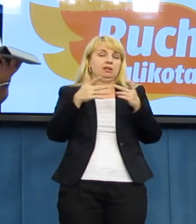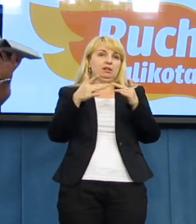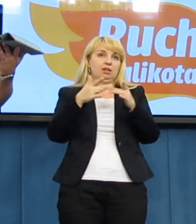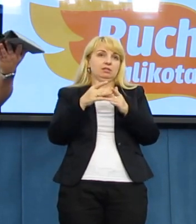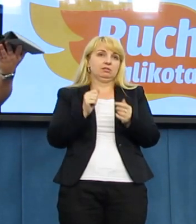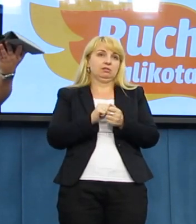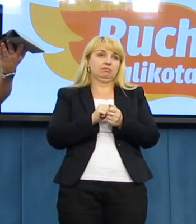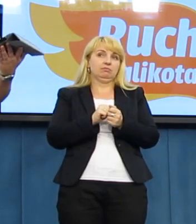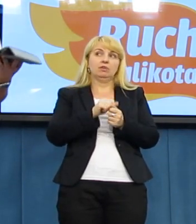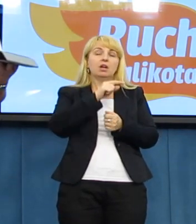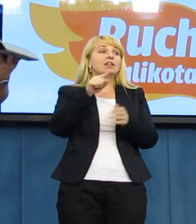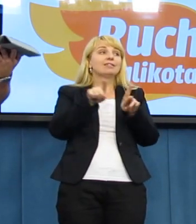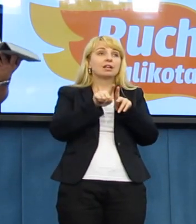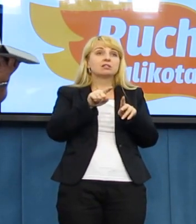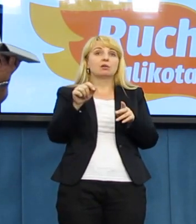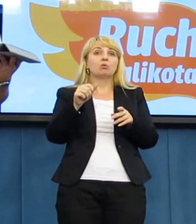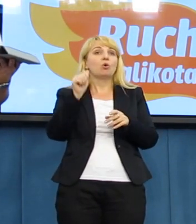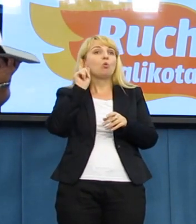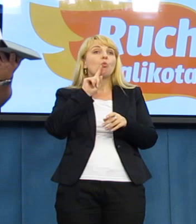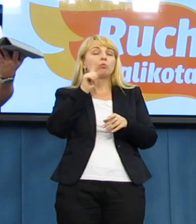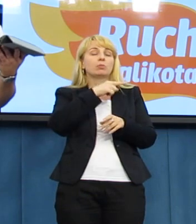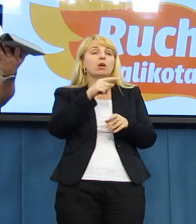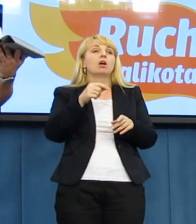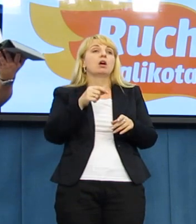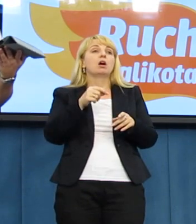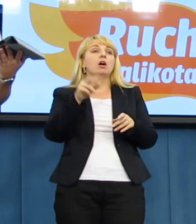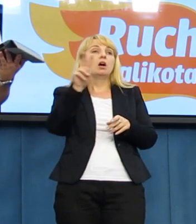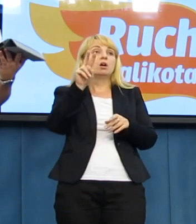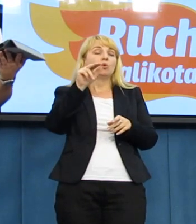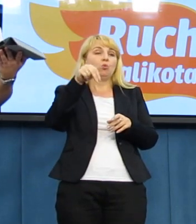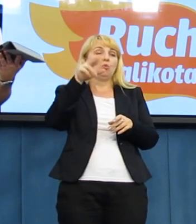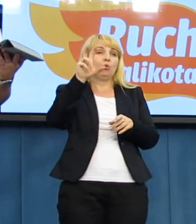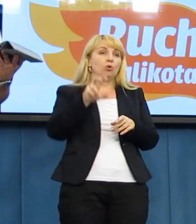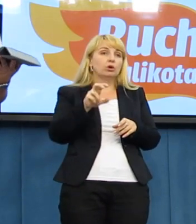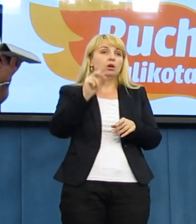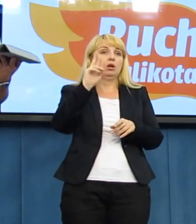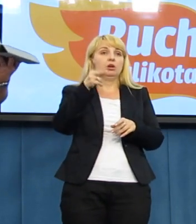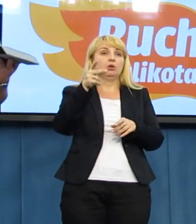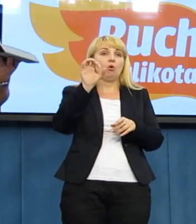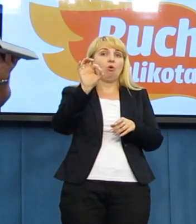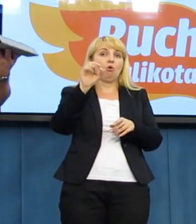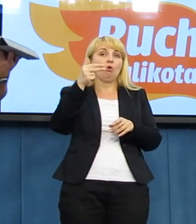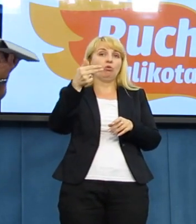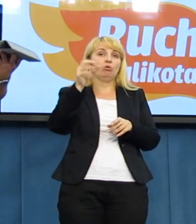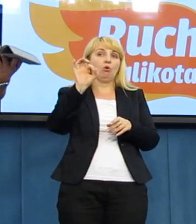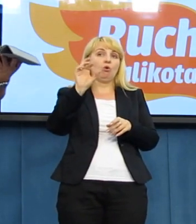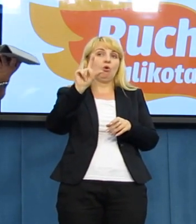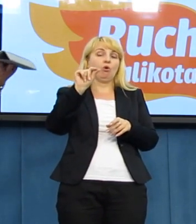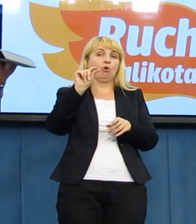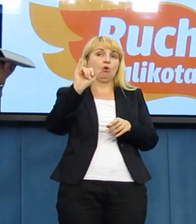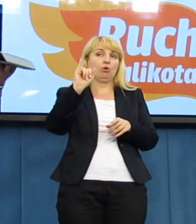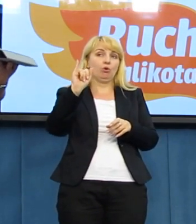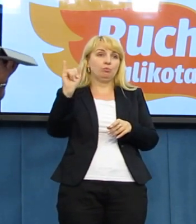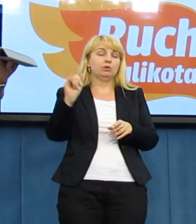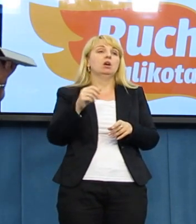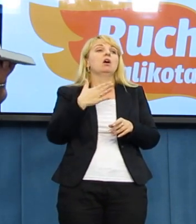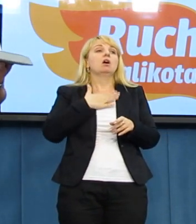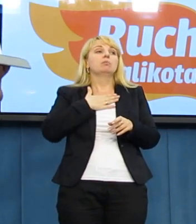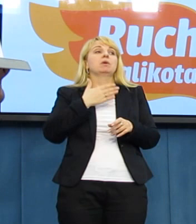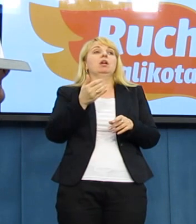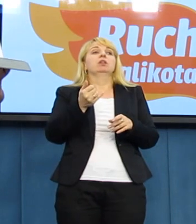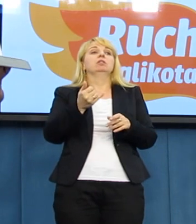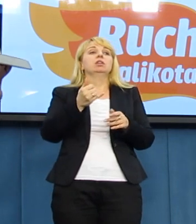bezlitosnym, bezsensownym prawem. To jest pewnego rodzaju nieposłuszeństwo obywatelskie, które w tym wypadku wydaje się całkowicie